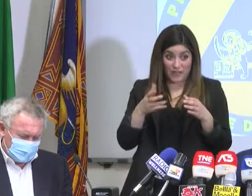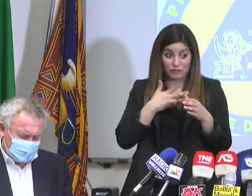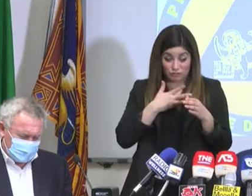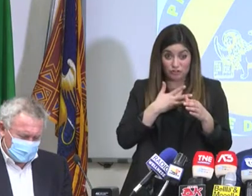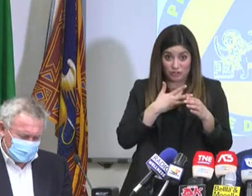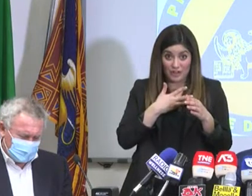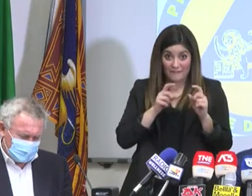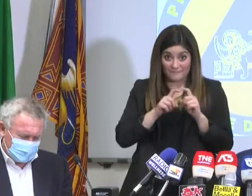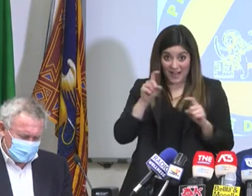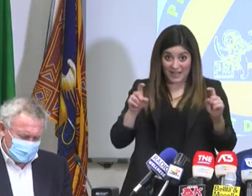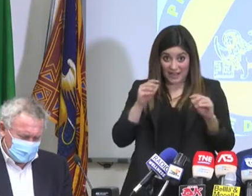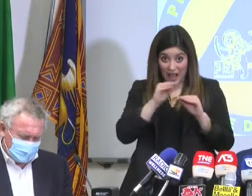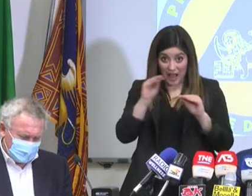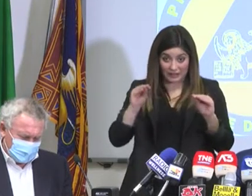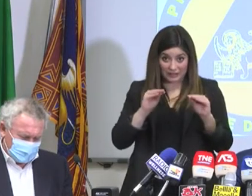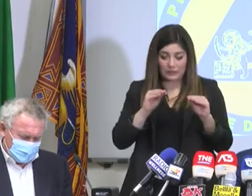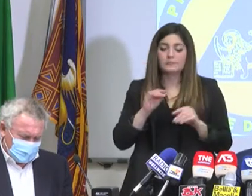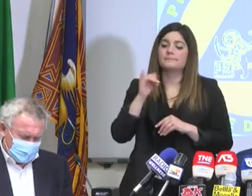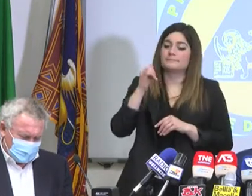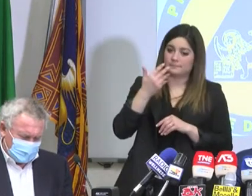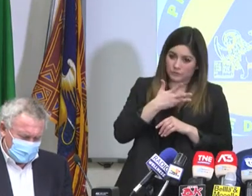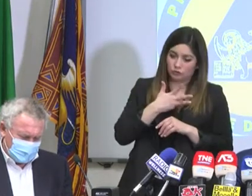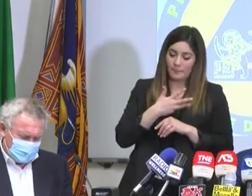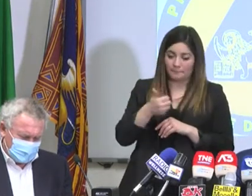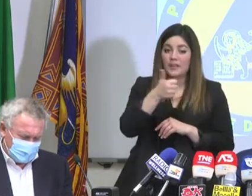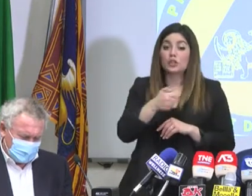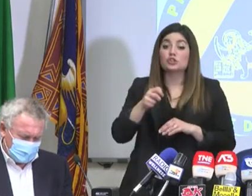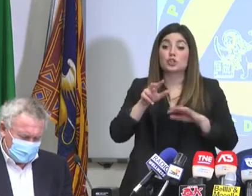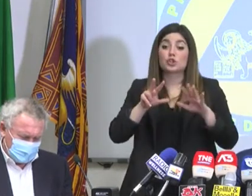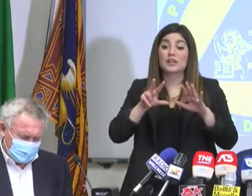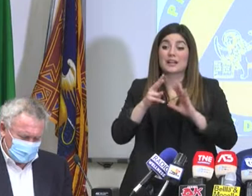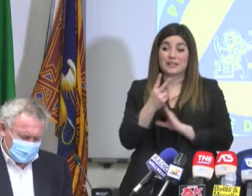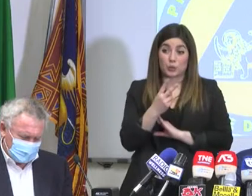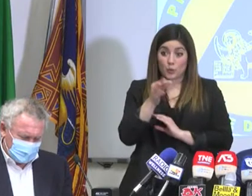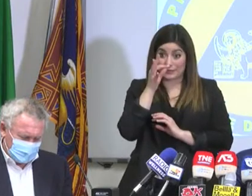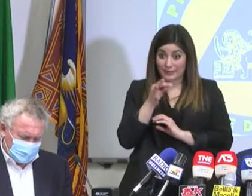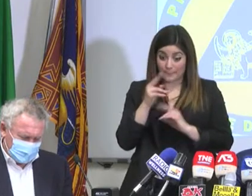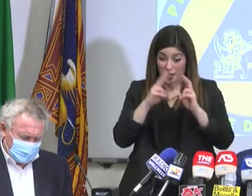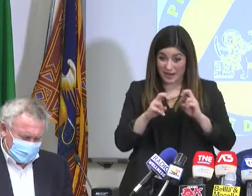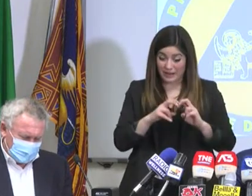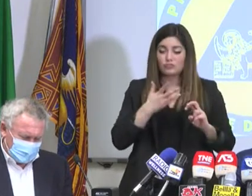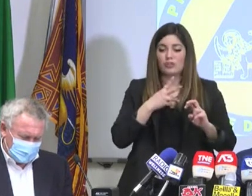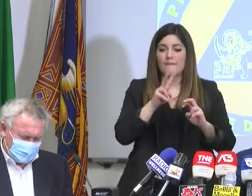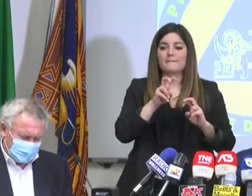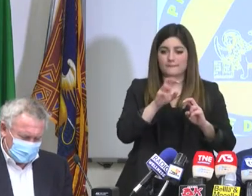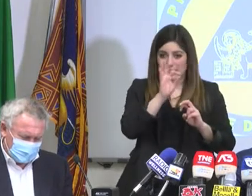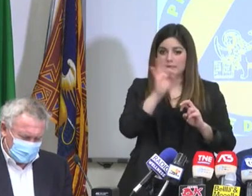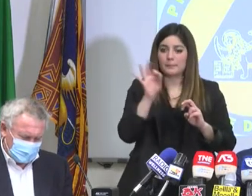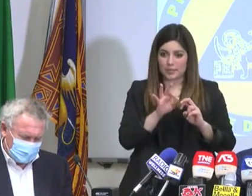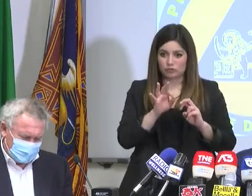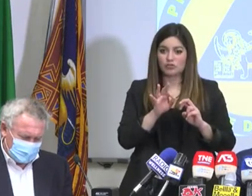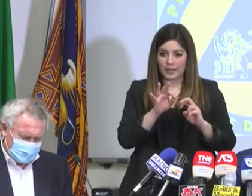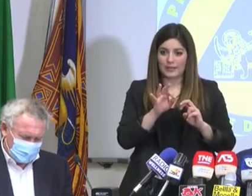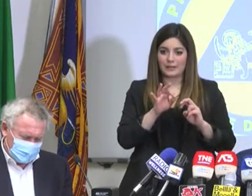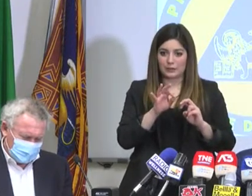inglesi, su 182 tamponi analizzati abbiamo quasi un 20% di varianti inglesi presenti,